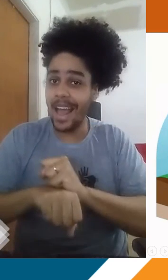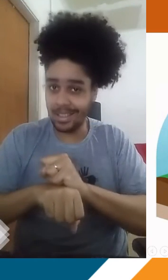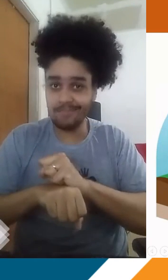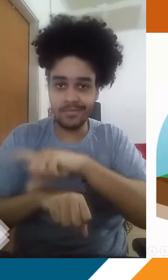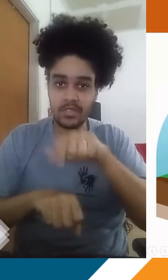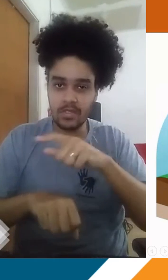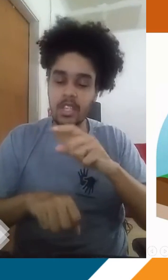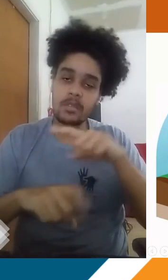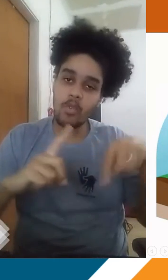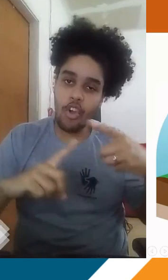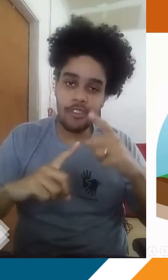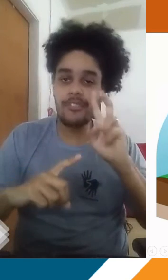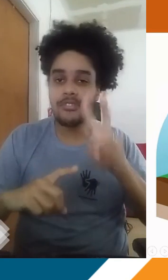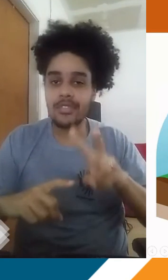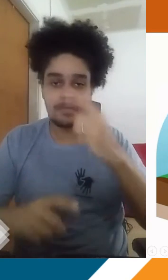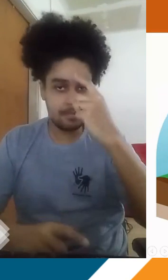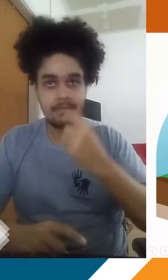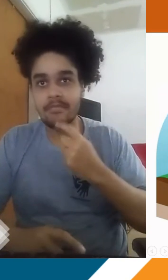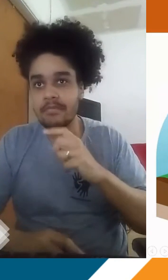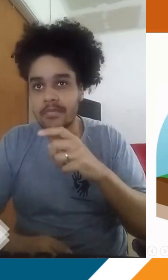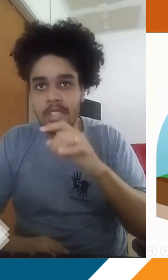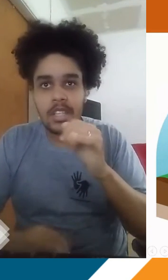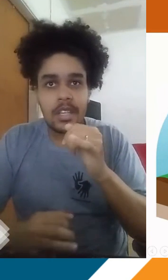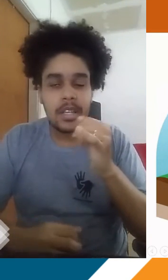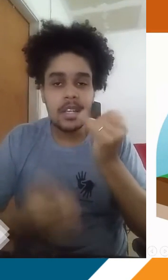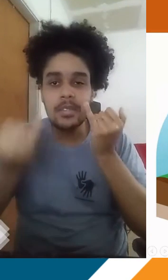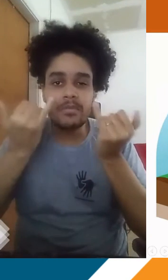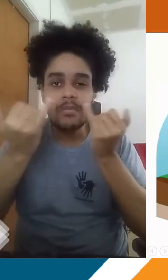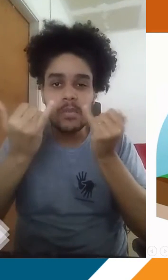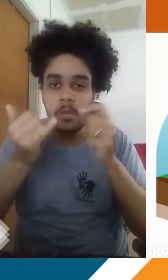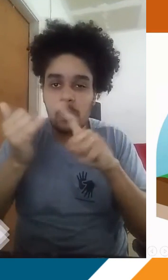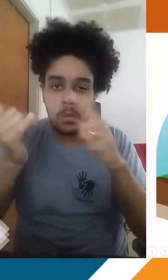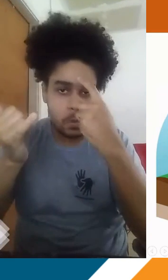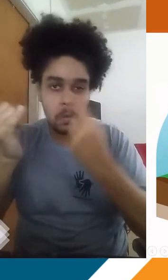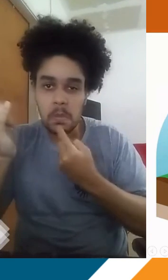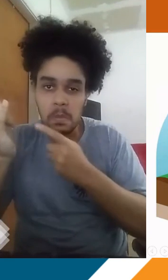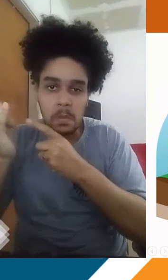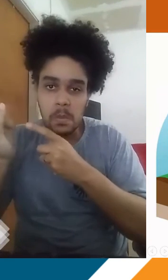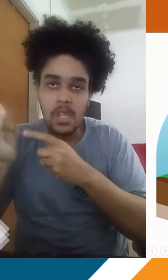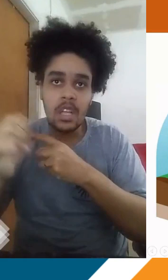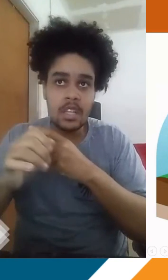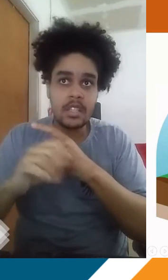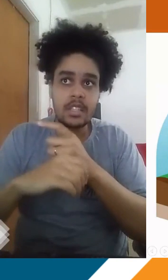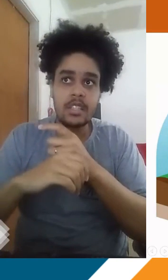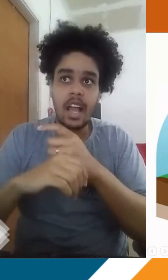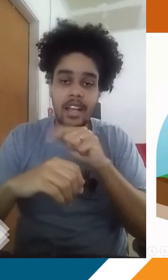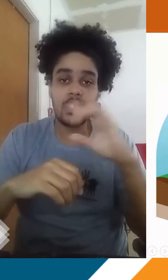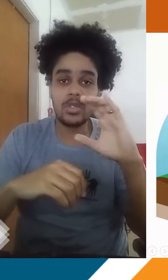analisar um pouco as informações dessa imagem, que é bem sintético e ajuda a gente a associar esse processo. A chuva